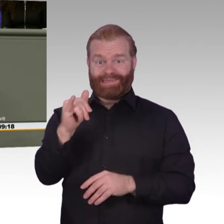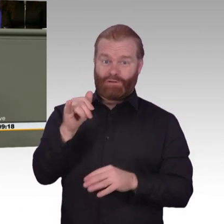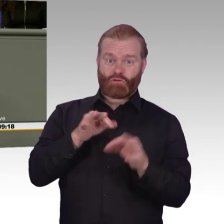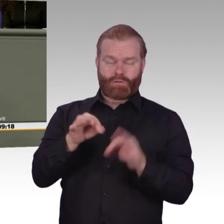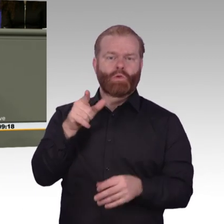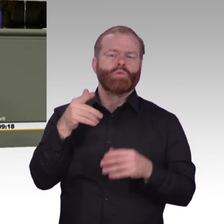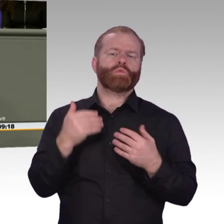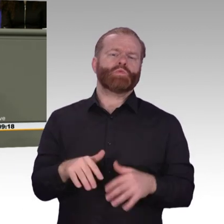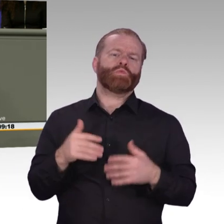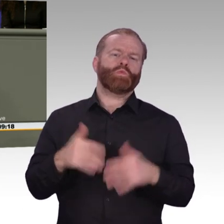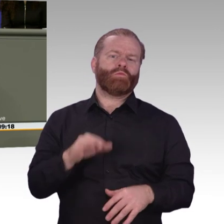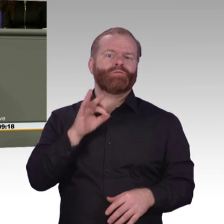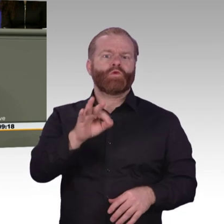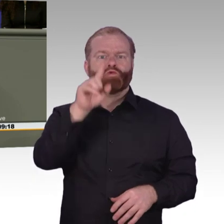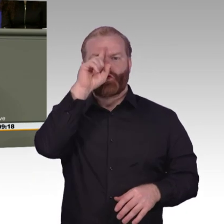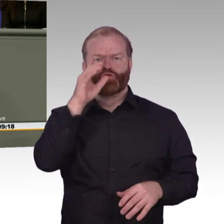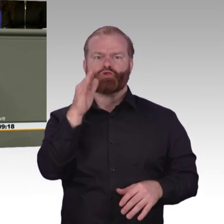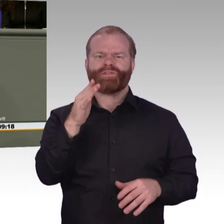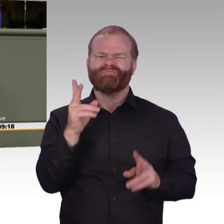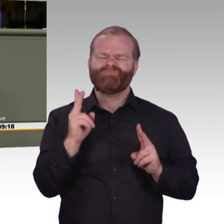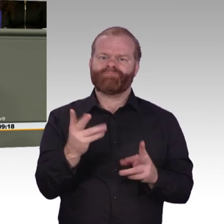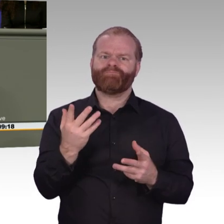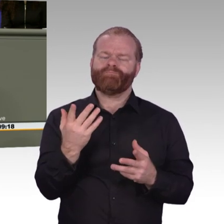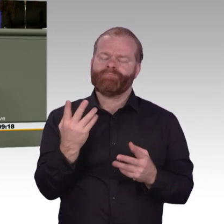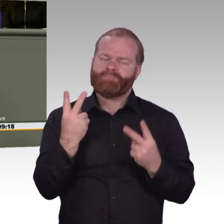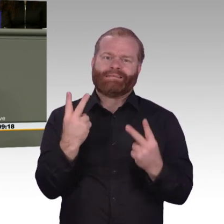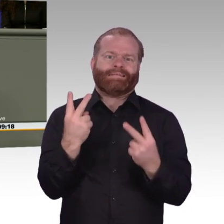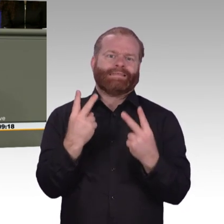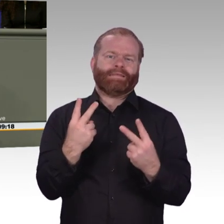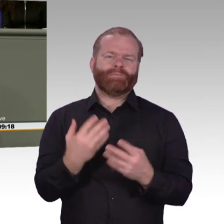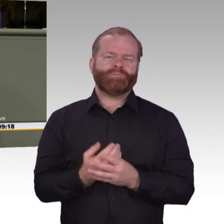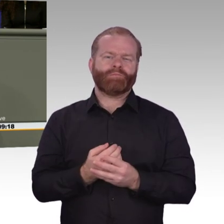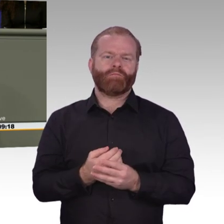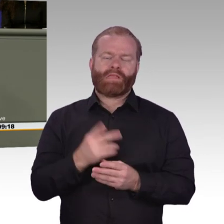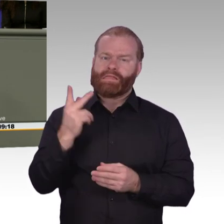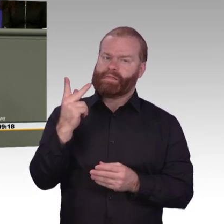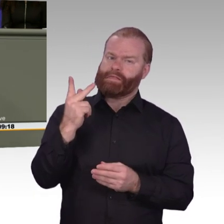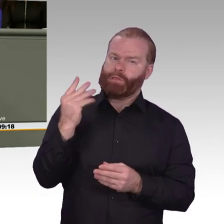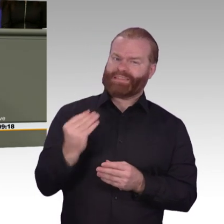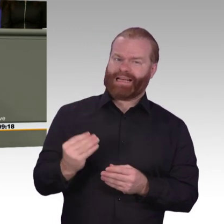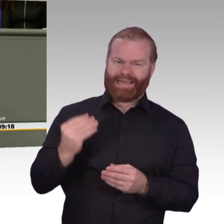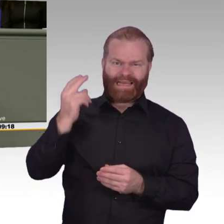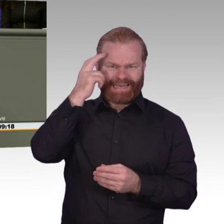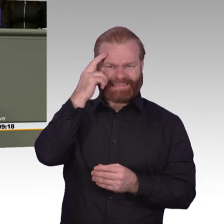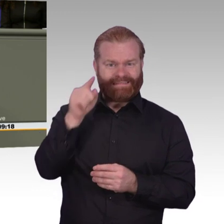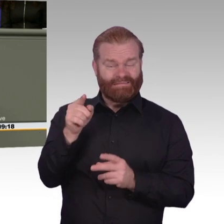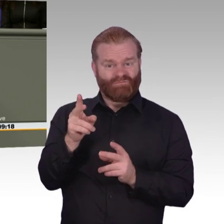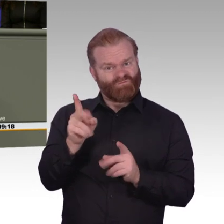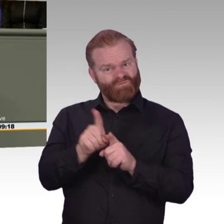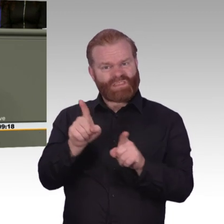aufzustellen. Dafür werden wir unsere Expertise und Infrastruktur ausbauen und für mehr qualifizierte Arbeitskräfte im Bereich KI sorgen. Mit